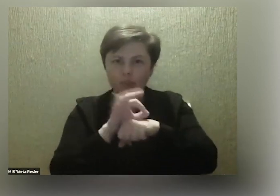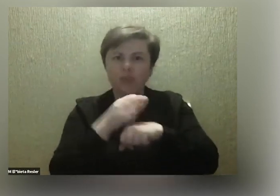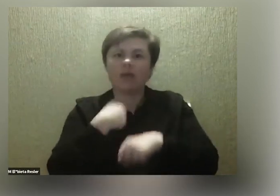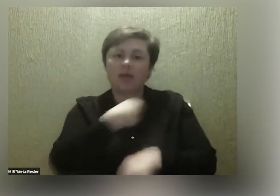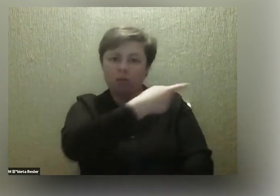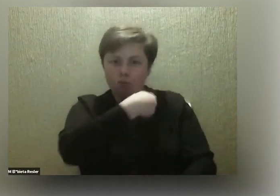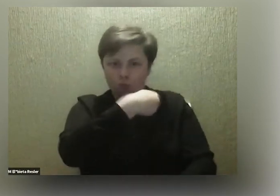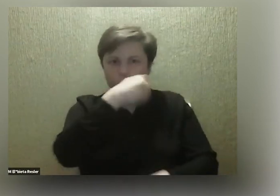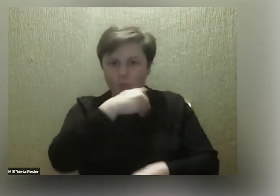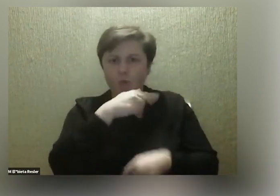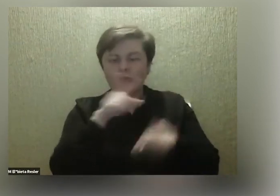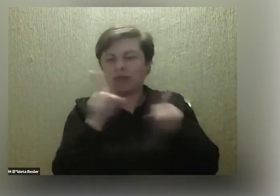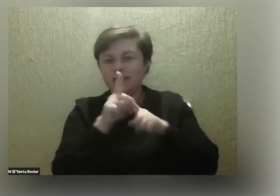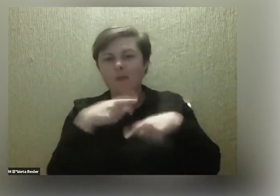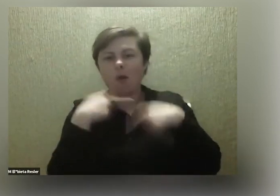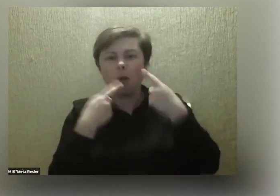równorzędnie.